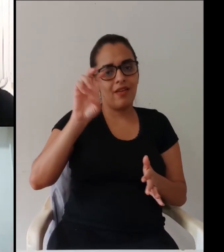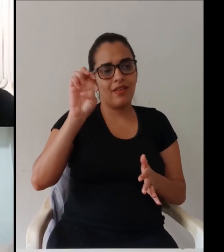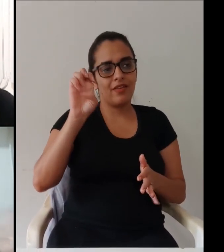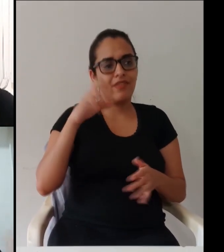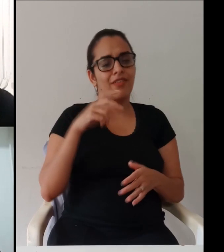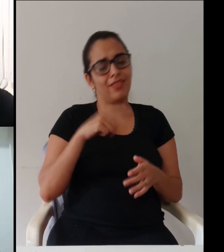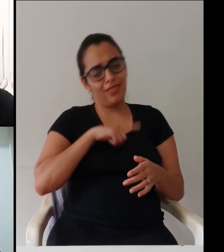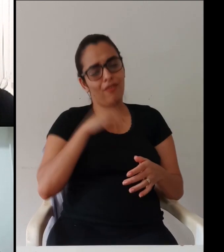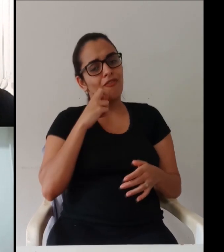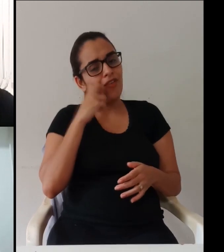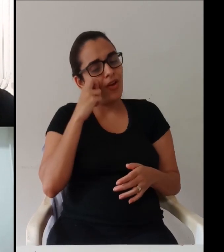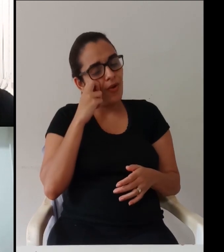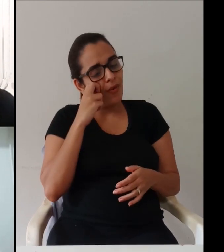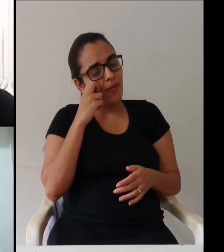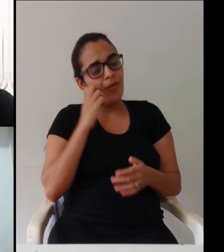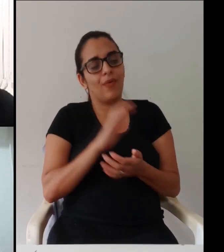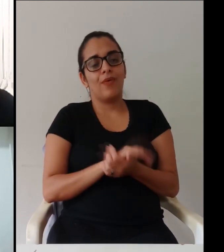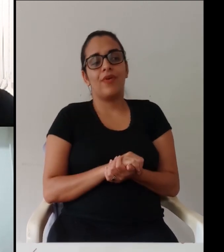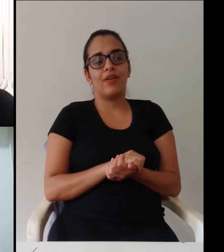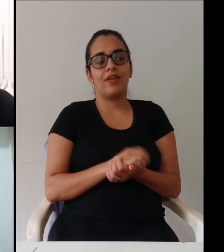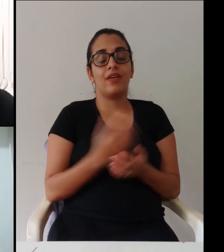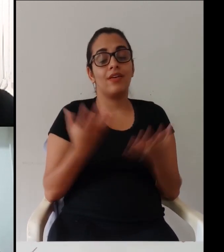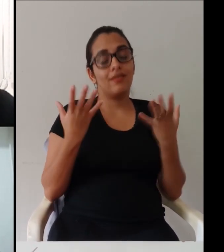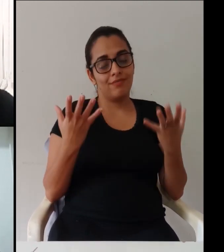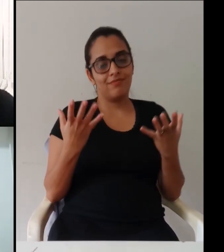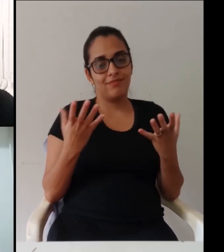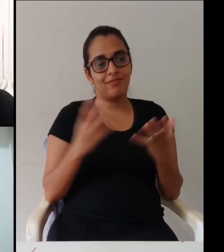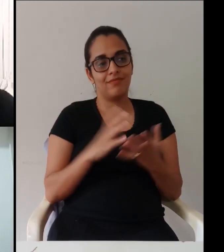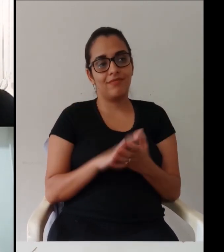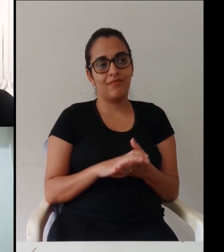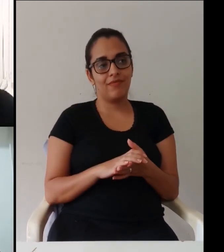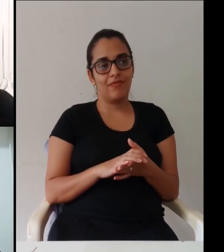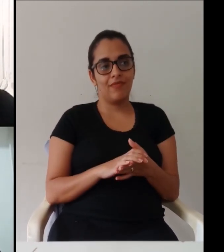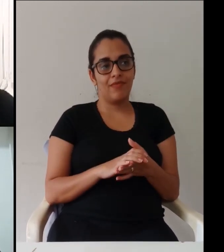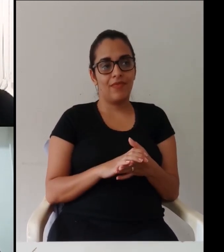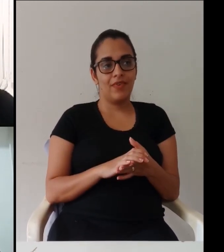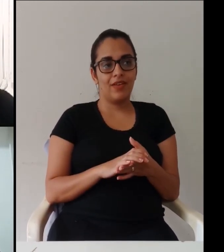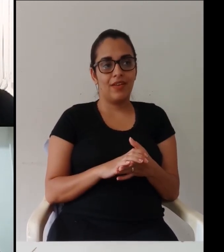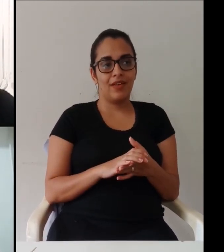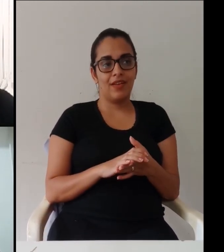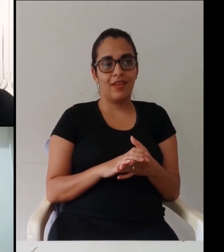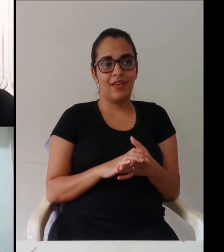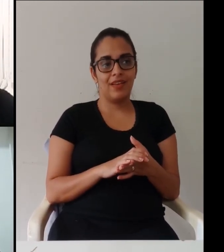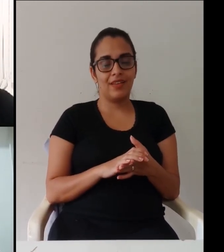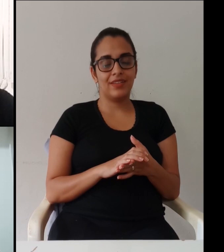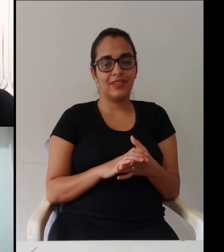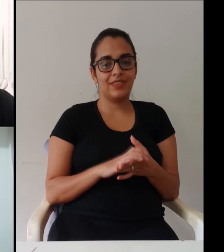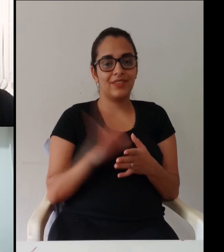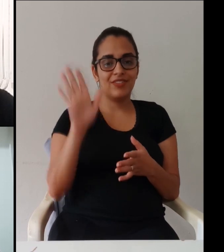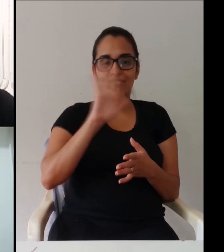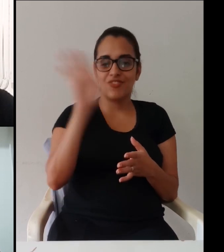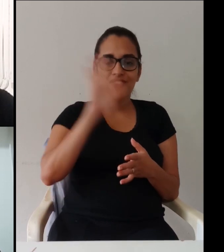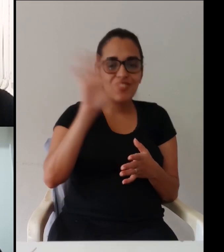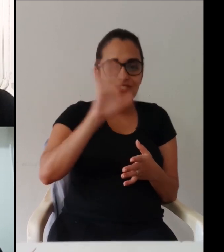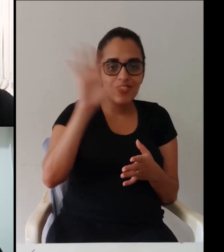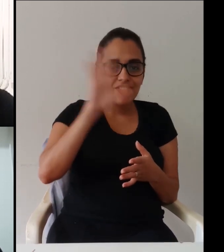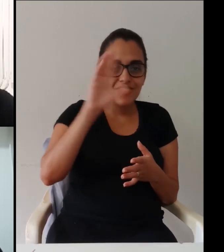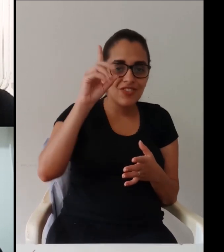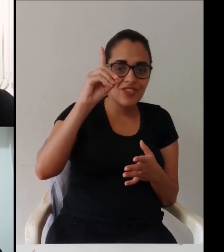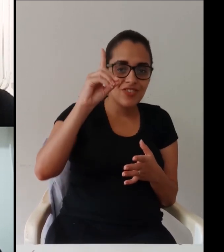gente beijo obrigada desculpa minha primeira live eu sou extremamente tímida pra isso tá mas espero